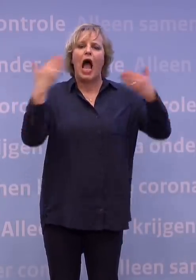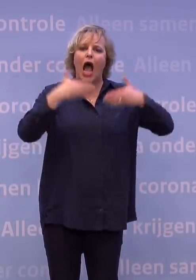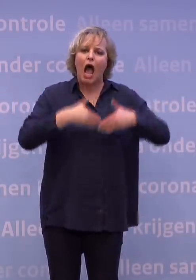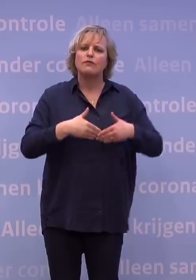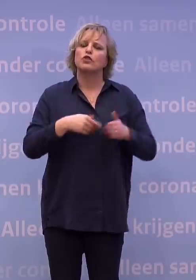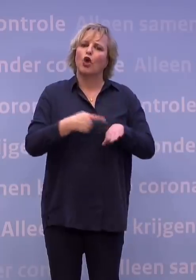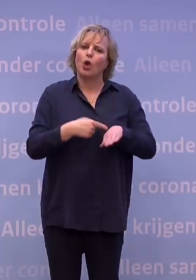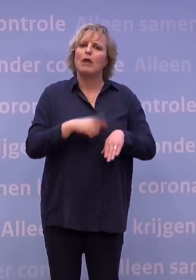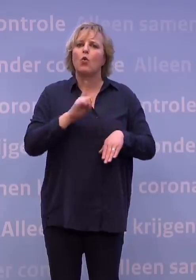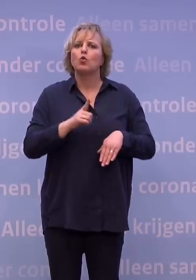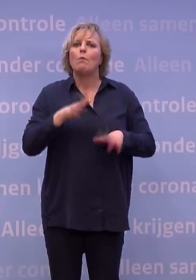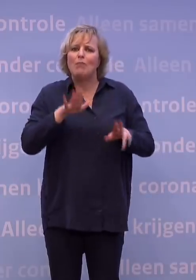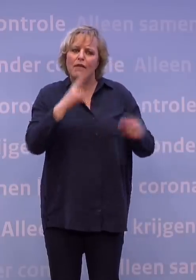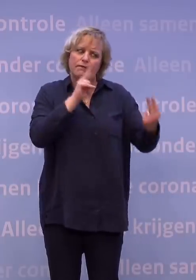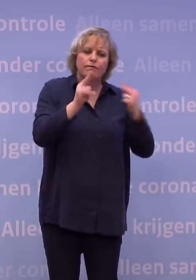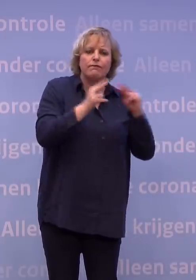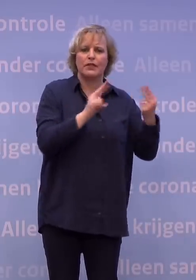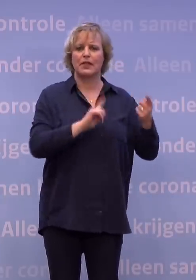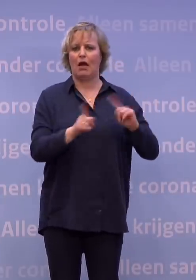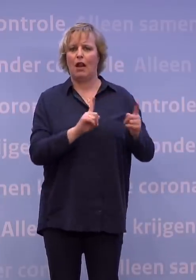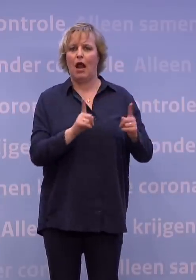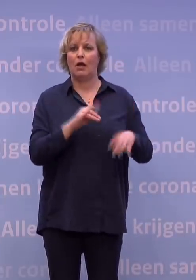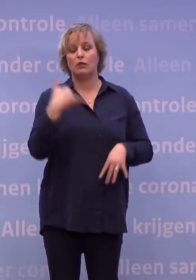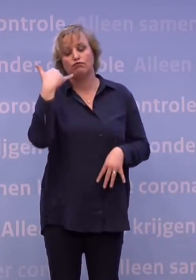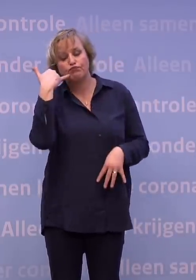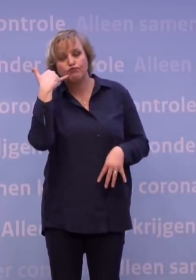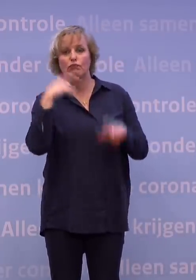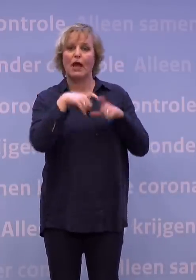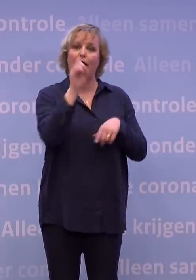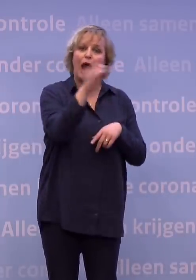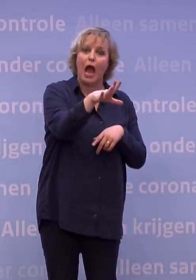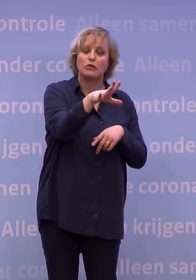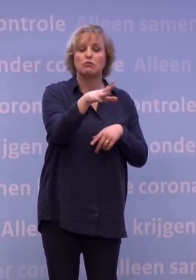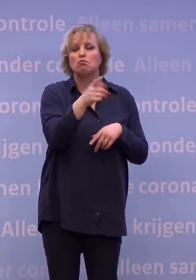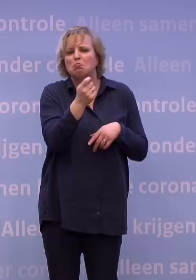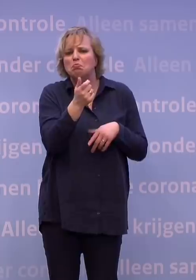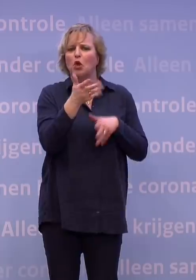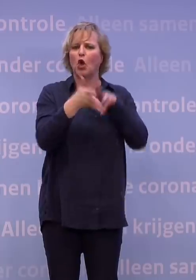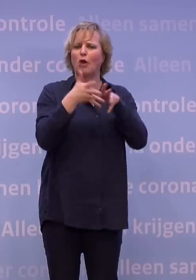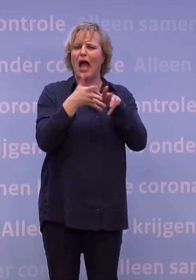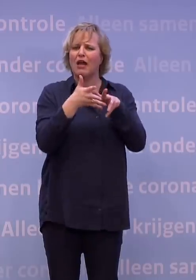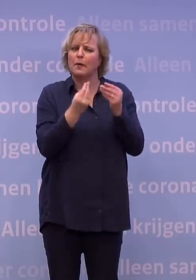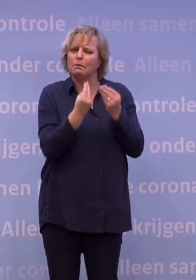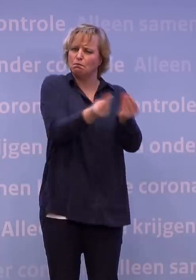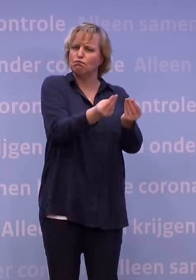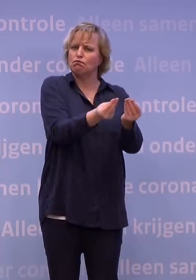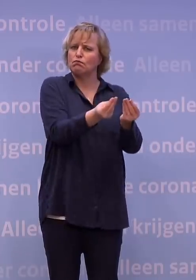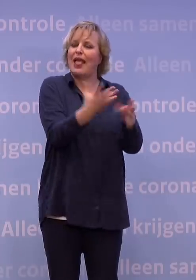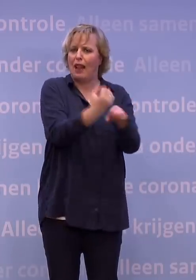om elkaar de hand toe te blijven steken. Een belletje, een kaartje, een klein gebaar, het helpt allemaal om de stilte te doorbreken.